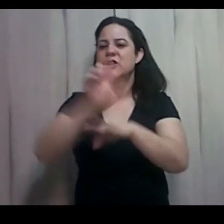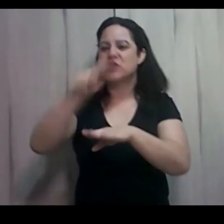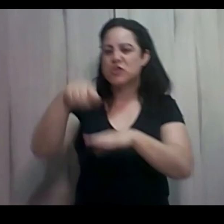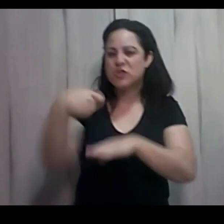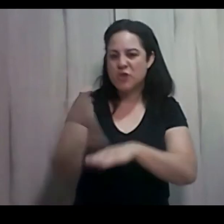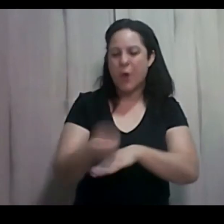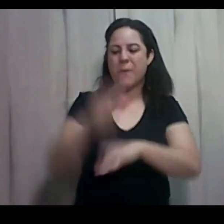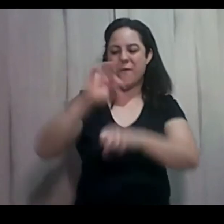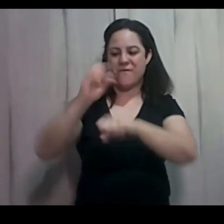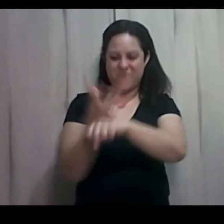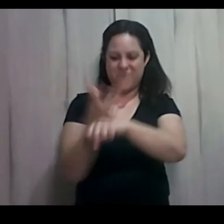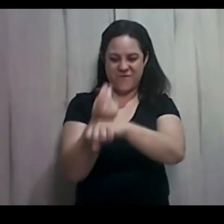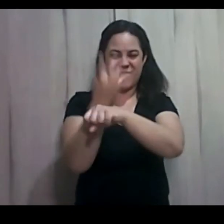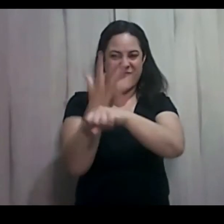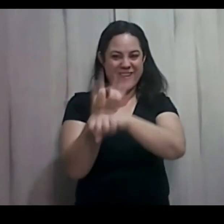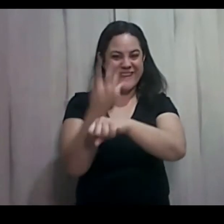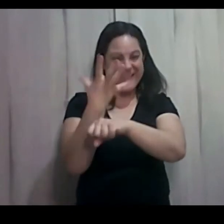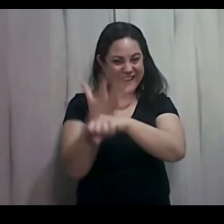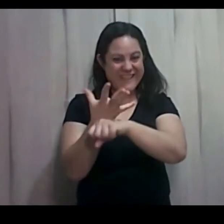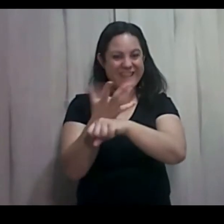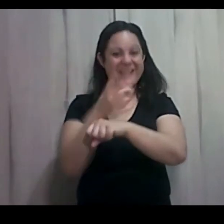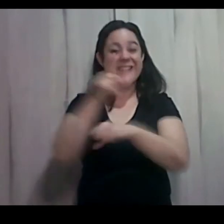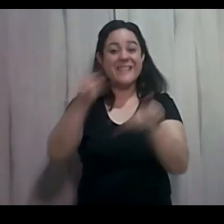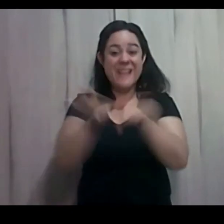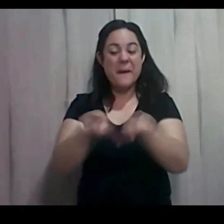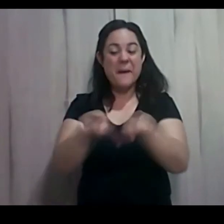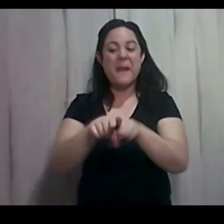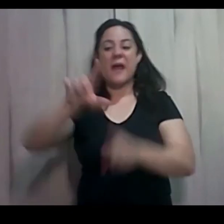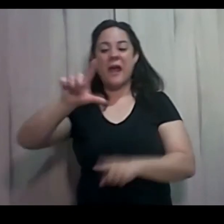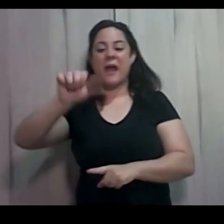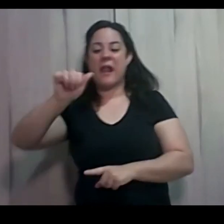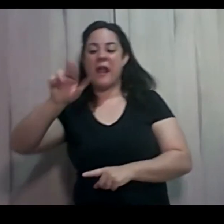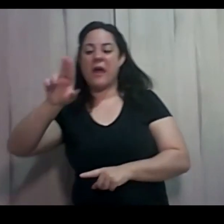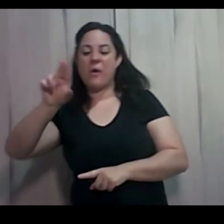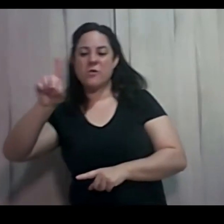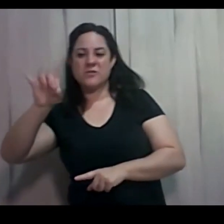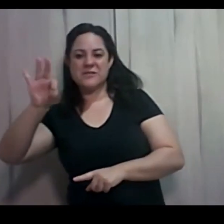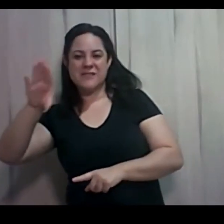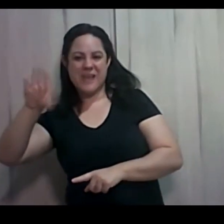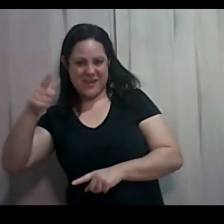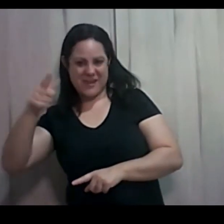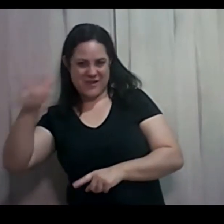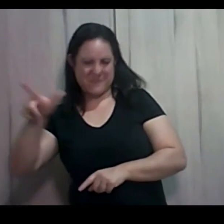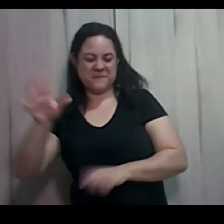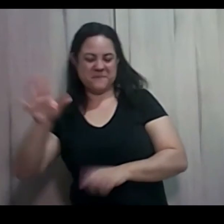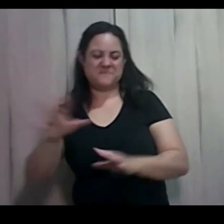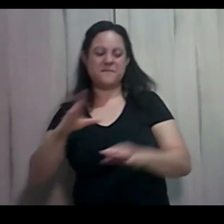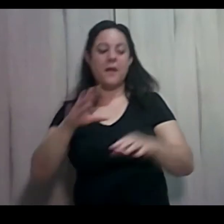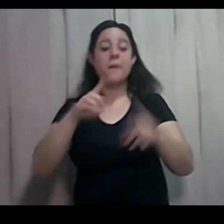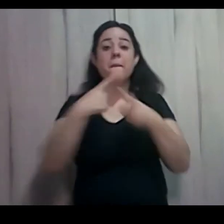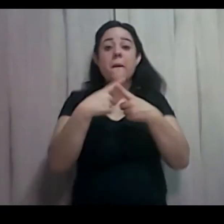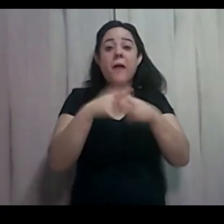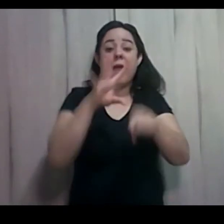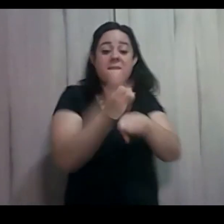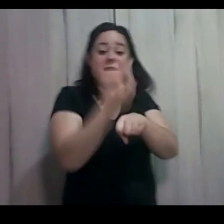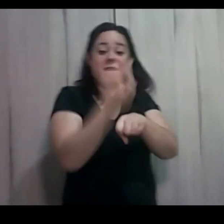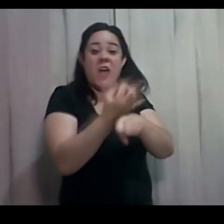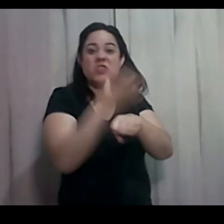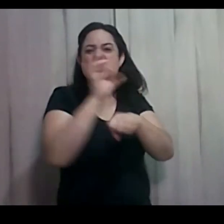Filadélfia e Laodiceia. Porque Filadélfia é só elogio. E Laodiceia